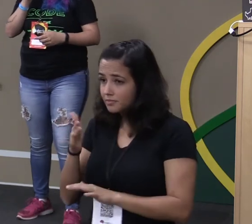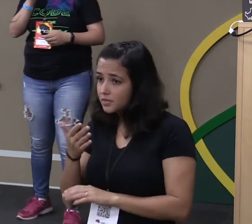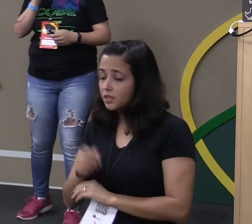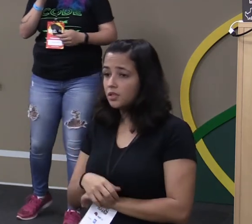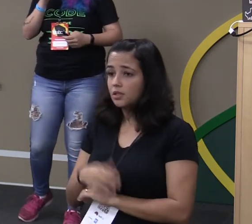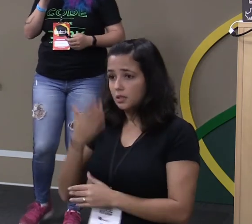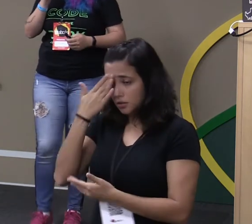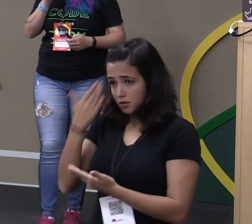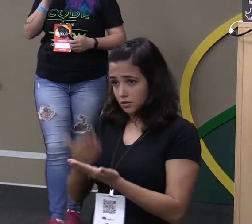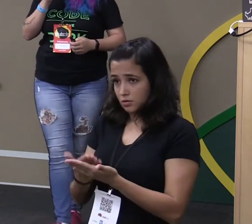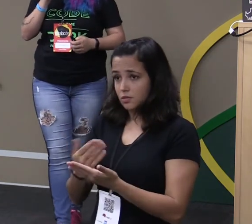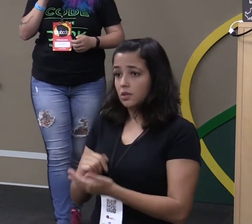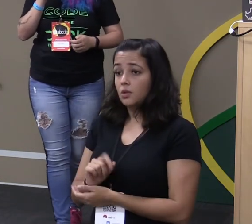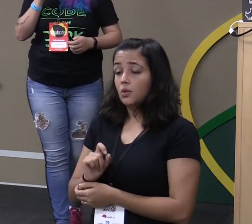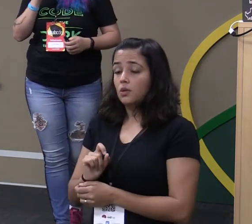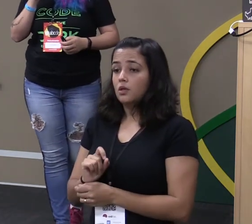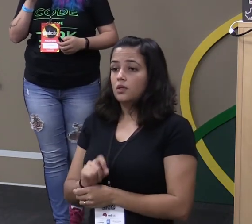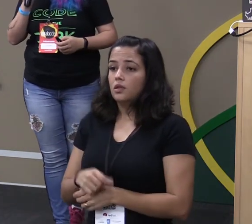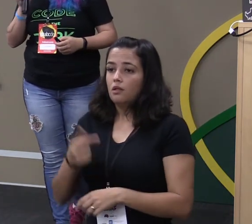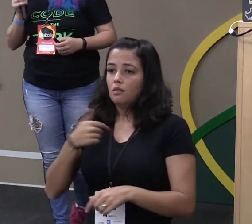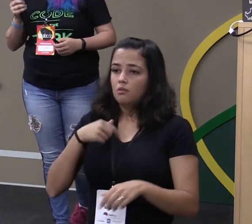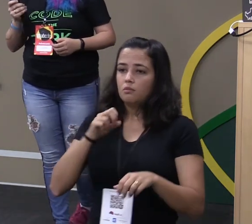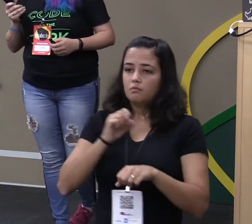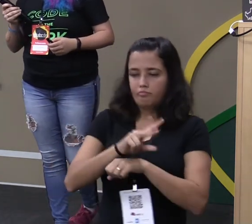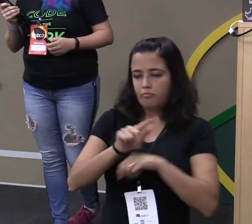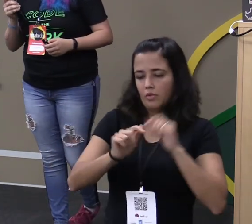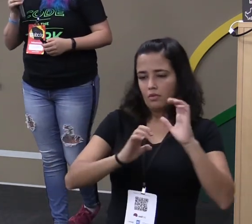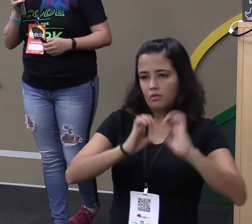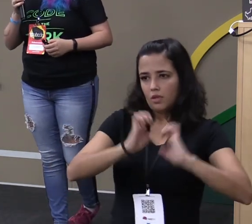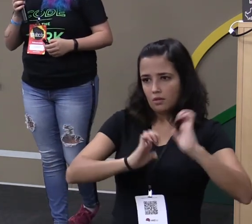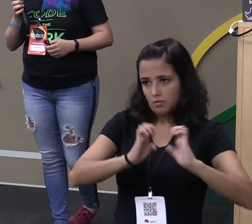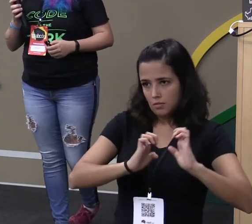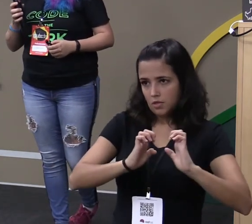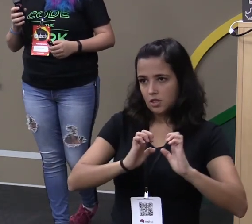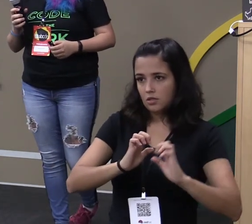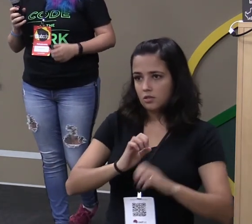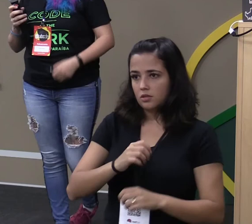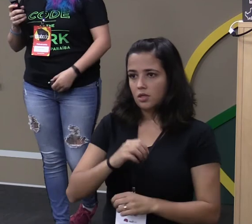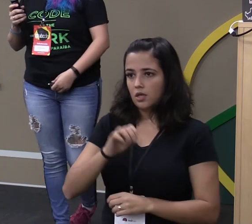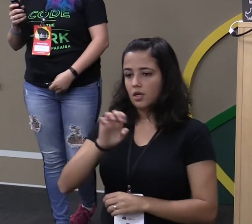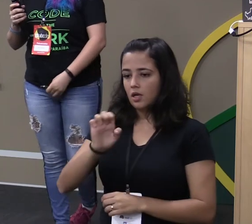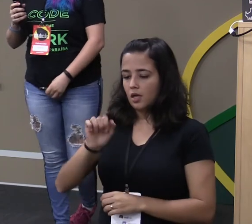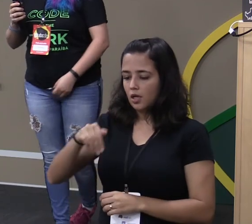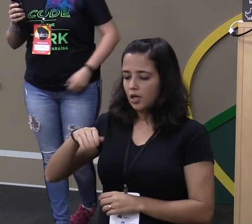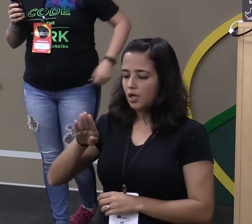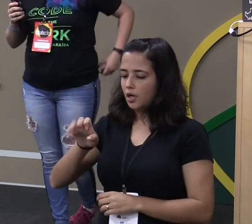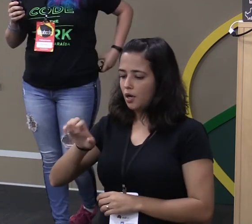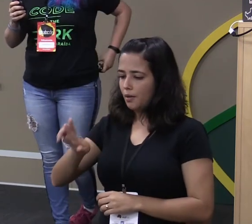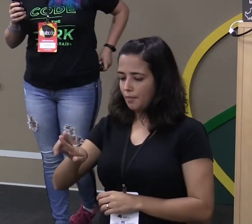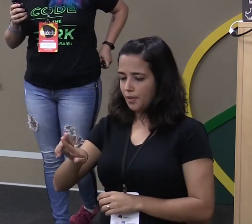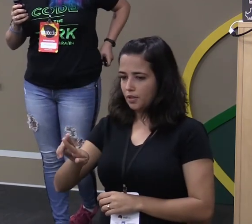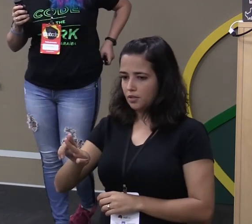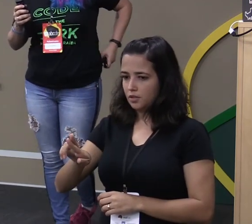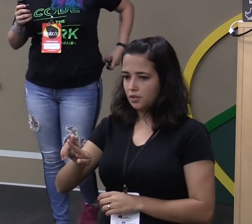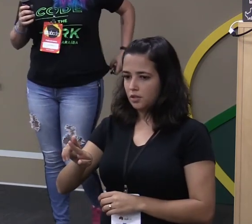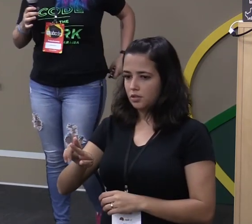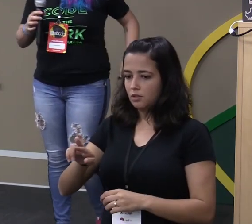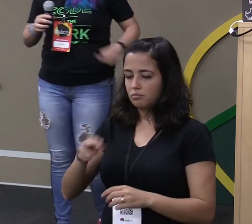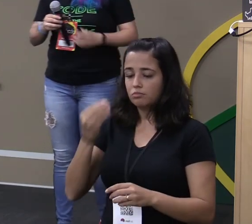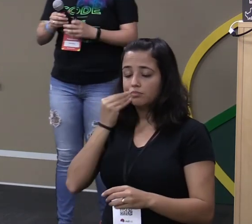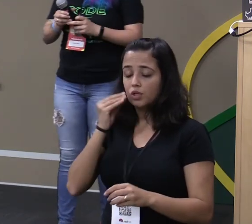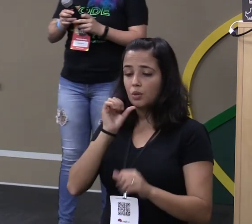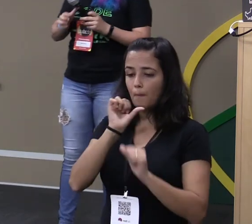é que por exemplo na empresa onde eu trabalho a gente usa Ember e a gente está no planejamento de fazer uma transição de tecnologia